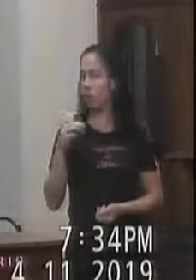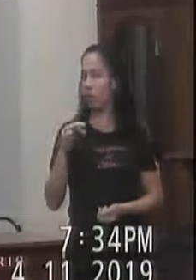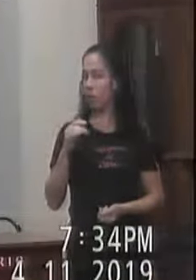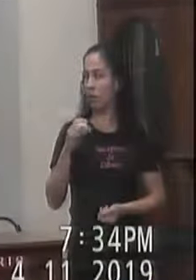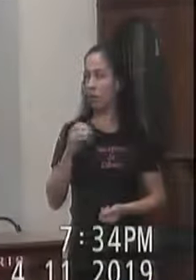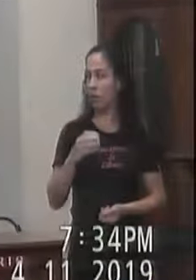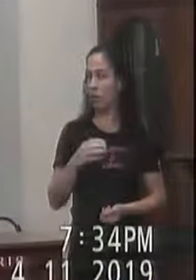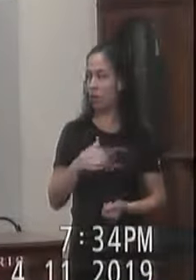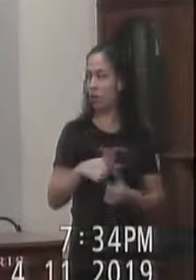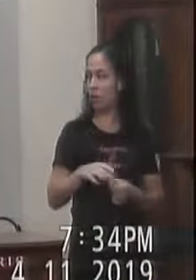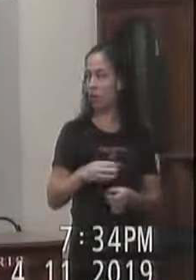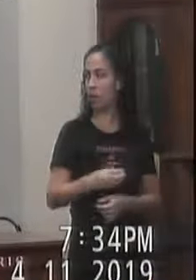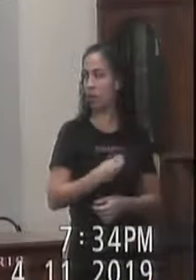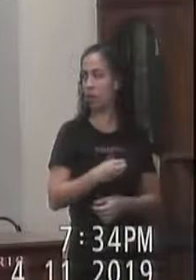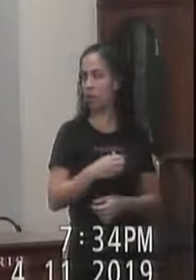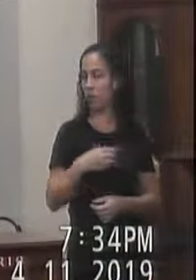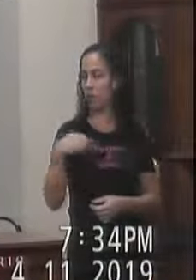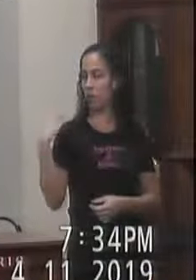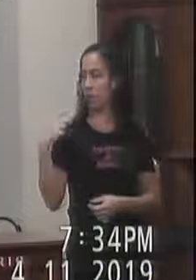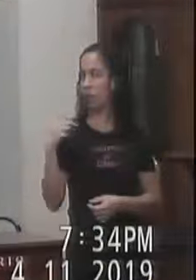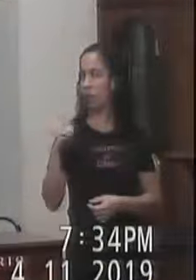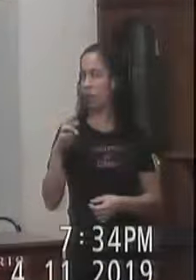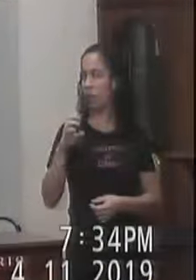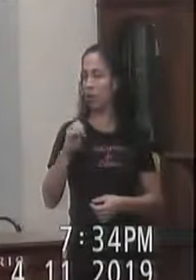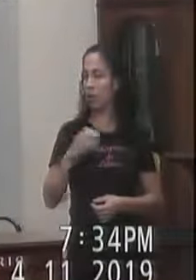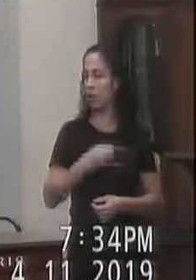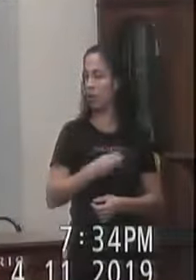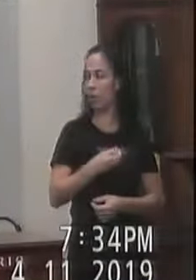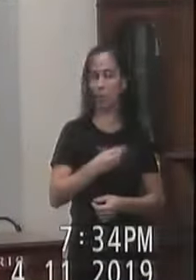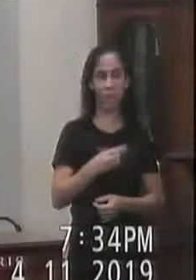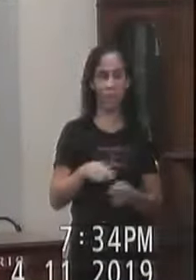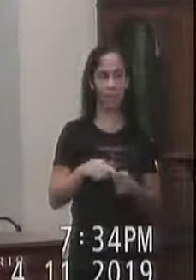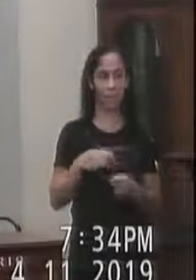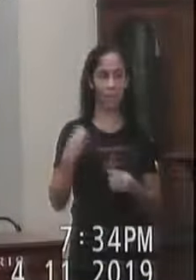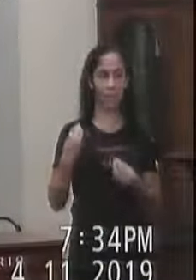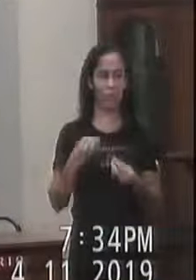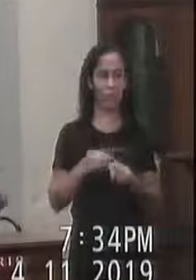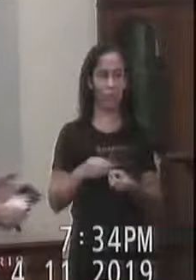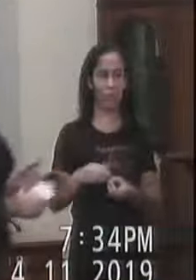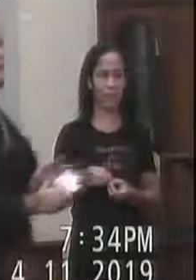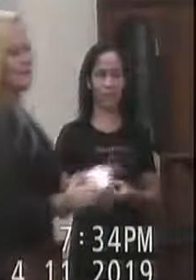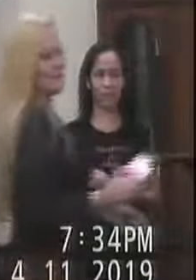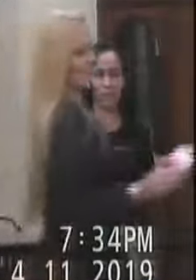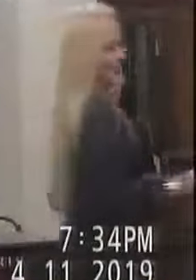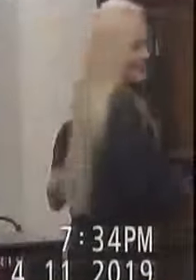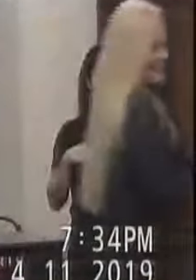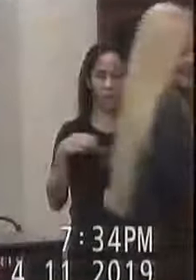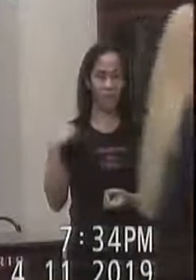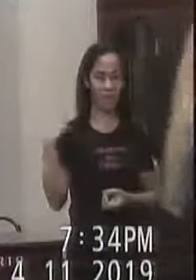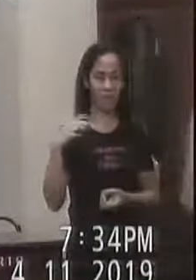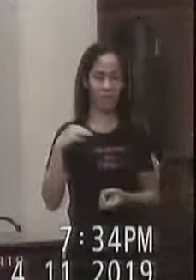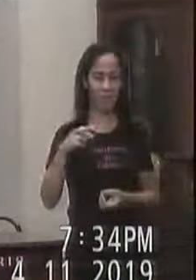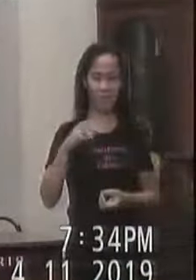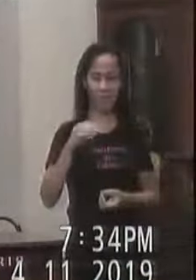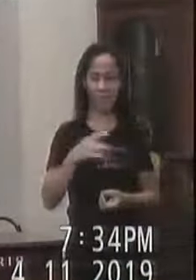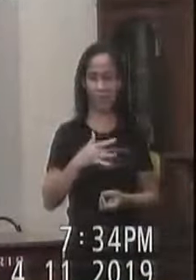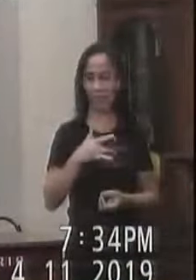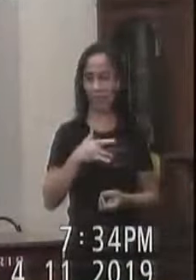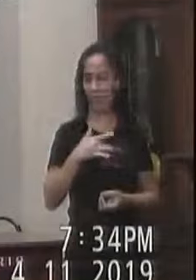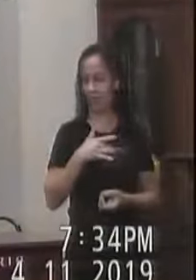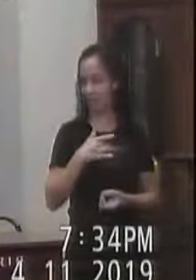Fábio Antônio Está na casa Vereador Marcelo De Santa Isabel Vereador Marquinho Da Saúde